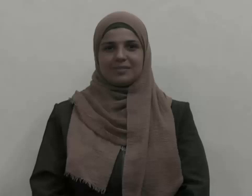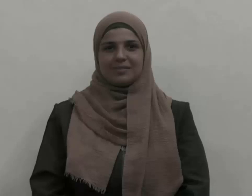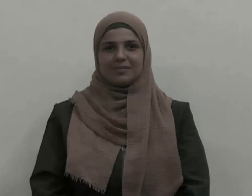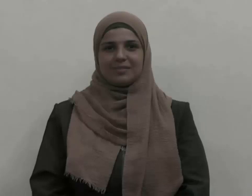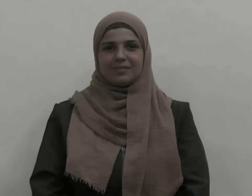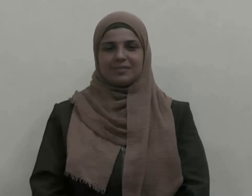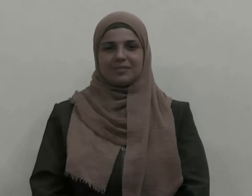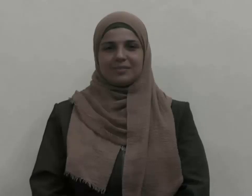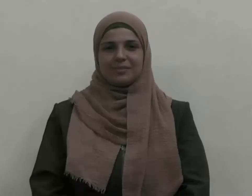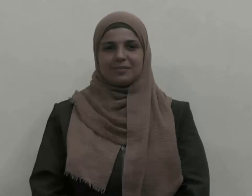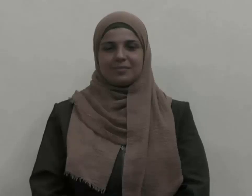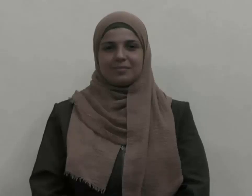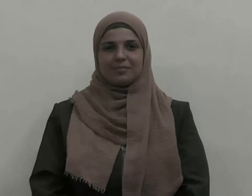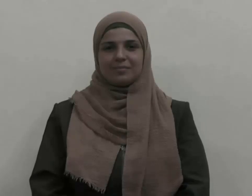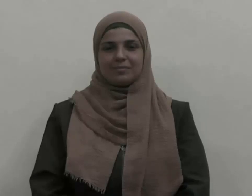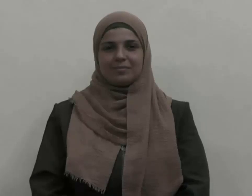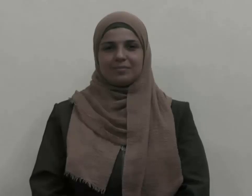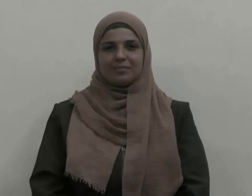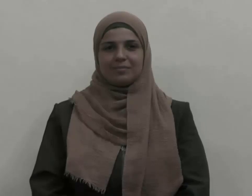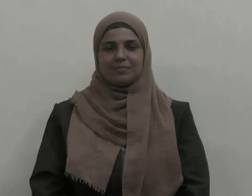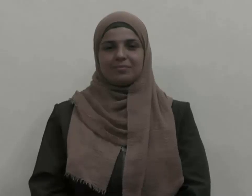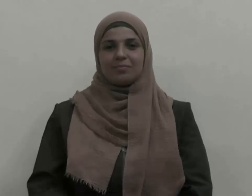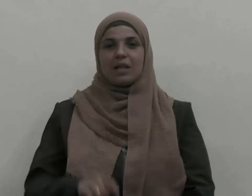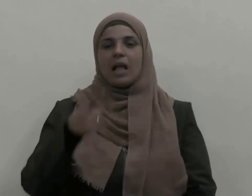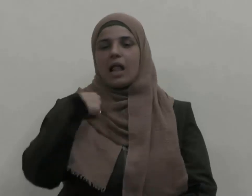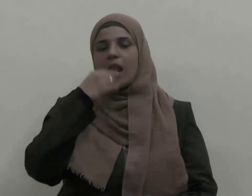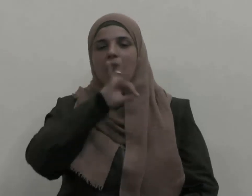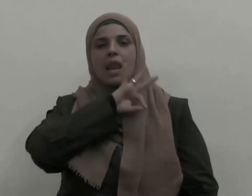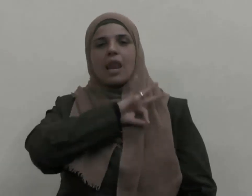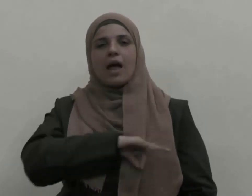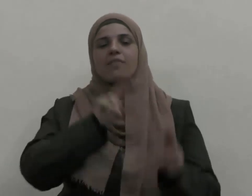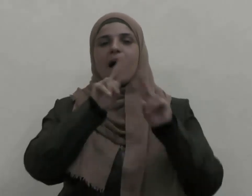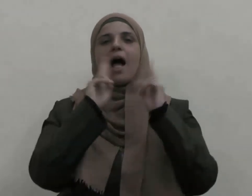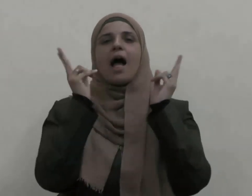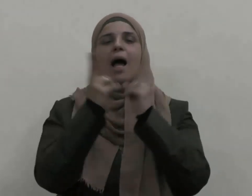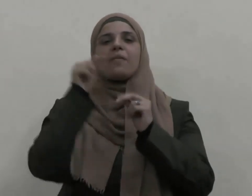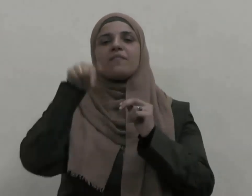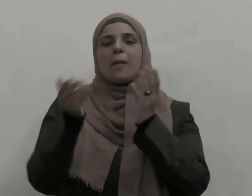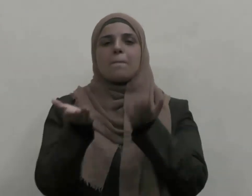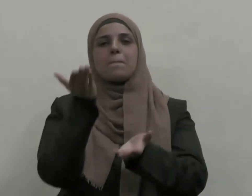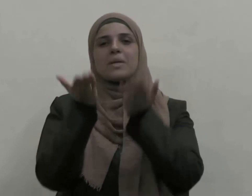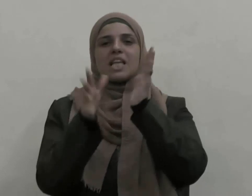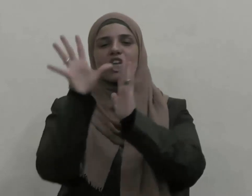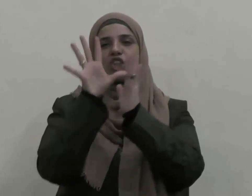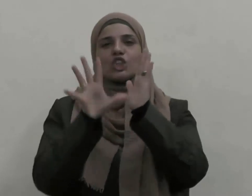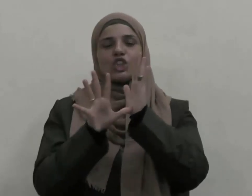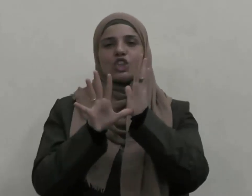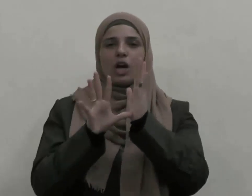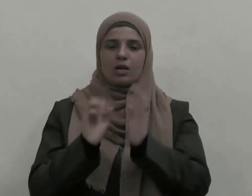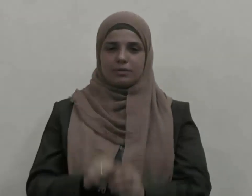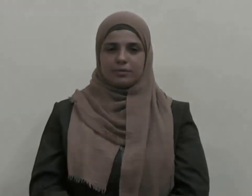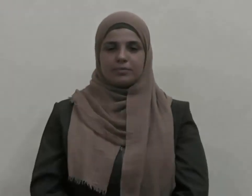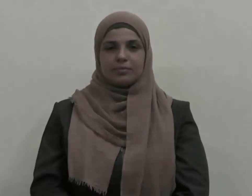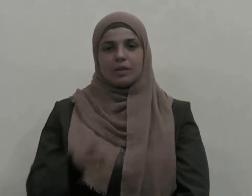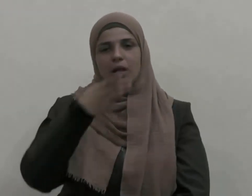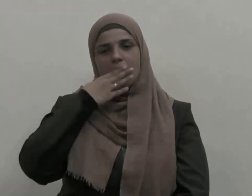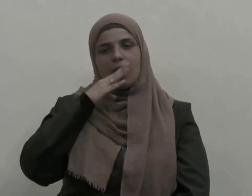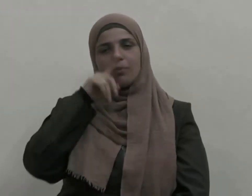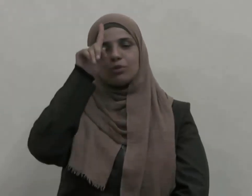النفع العام في ميزان الشرع الشريف الحمد لله رب العالمين